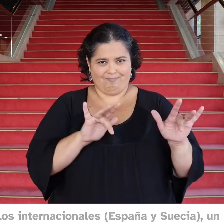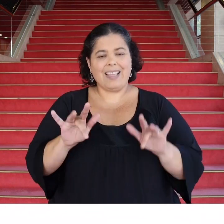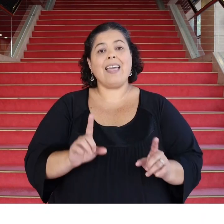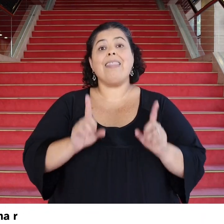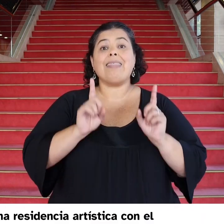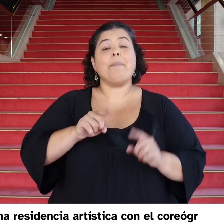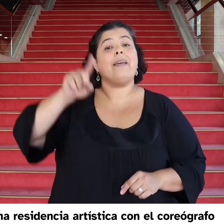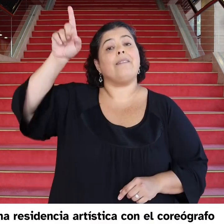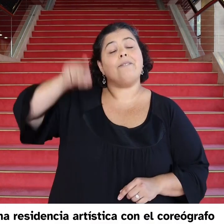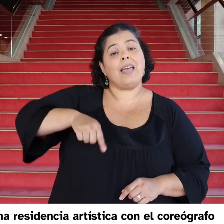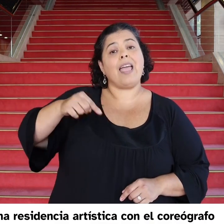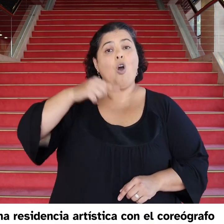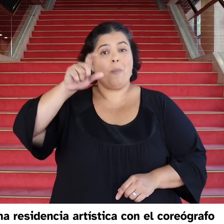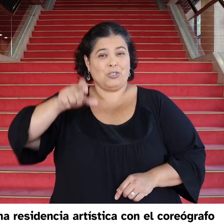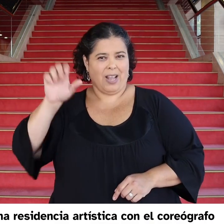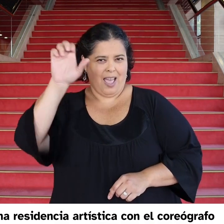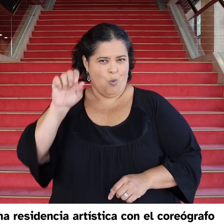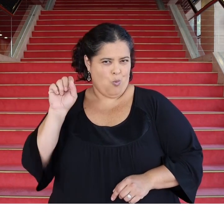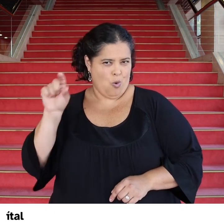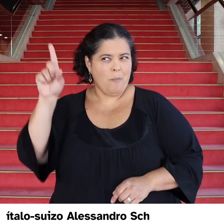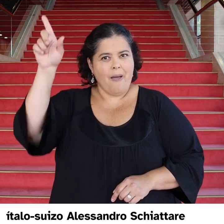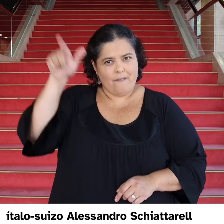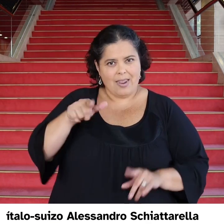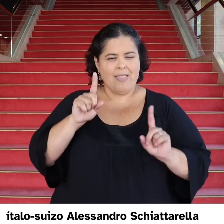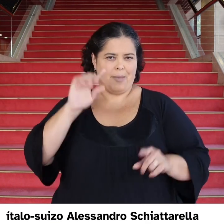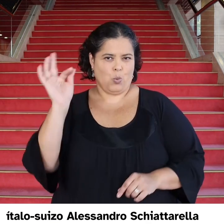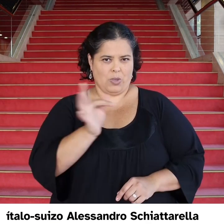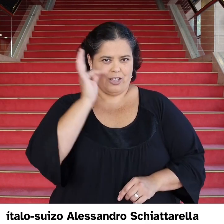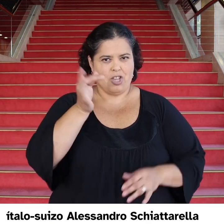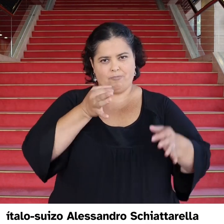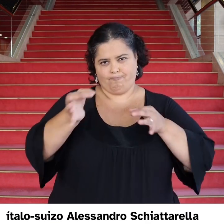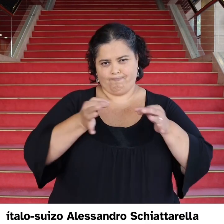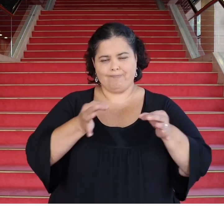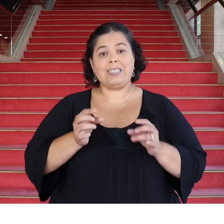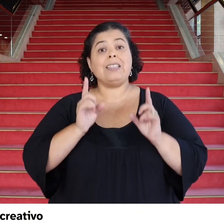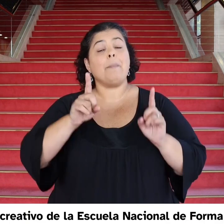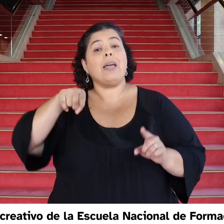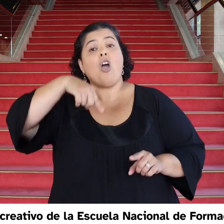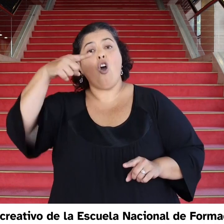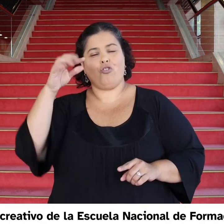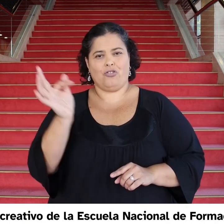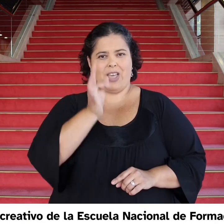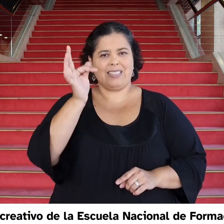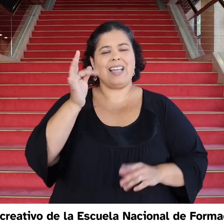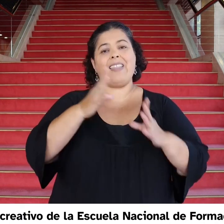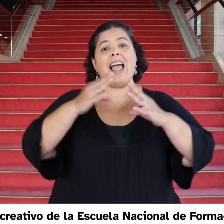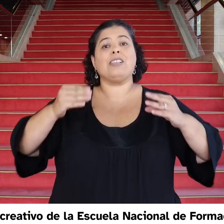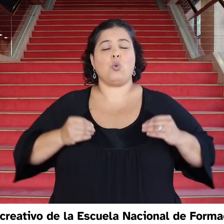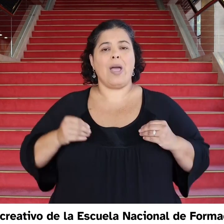Una residencia artística con el coreógrafo ítalo-suizo Alessandro Schiattarella y un laboratorio creativo